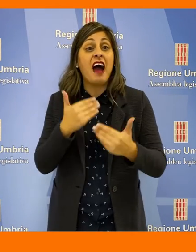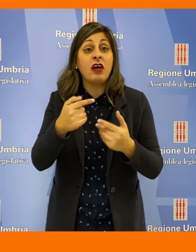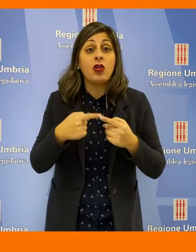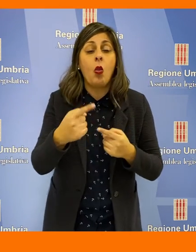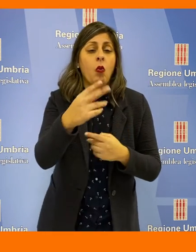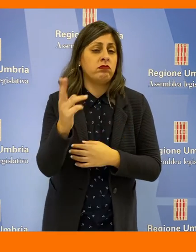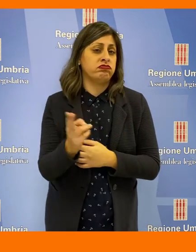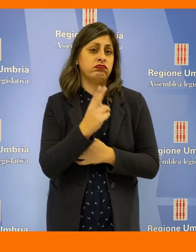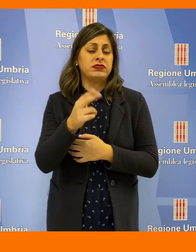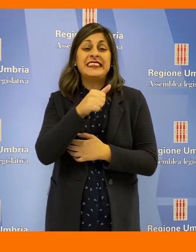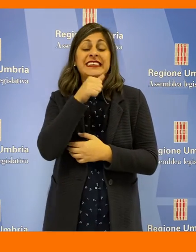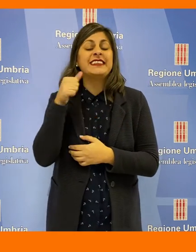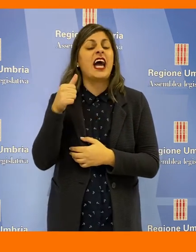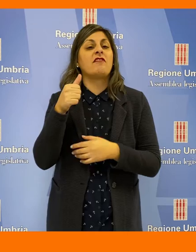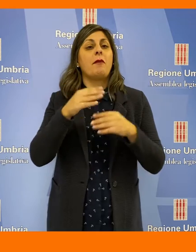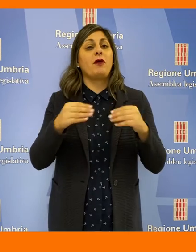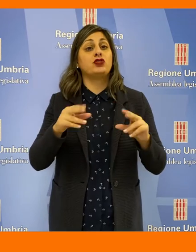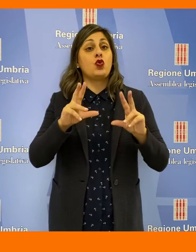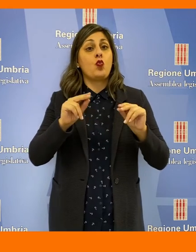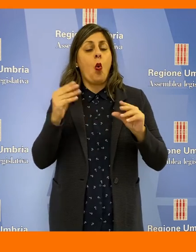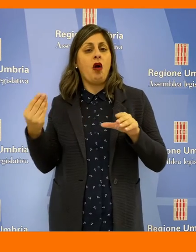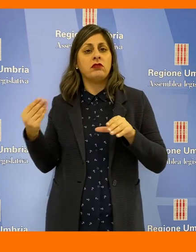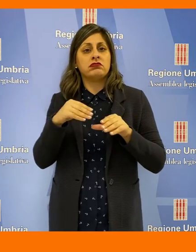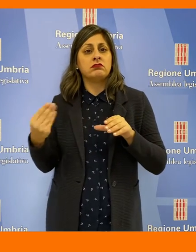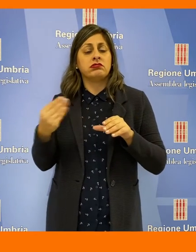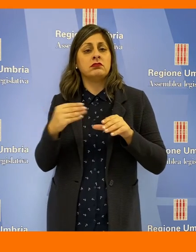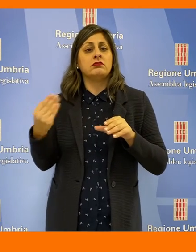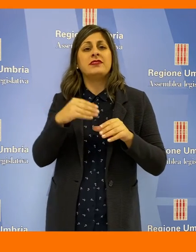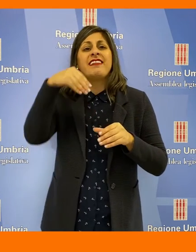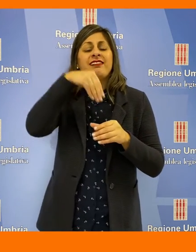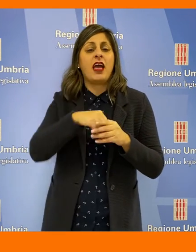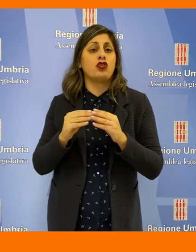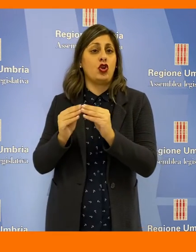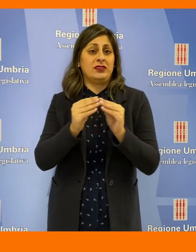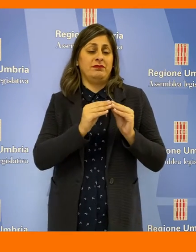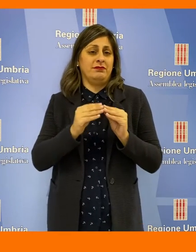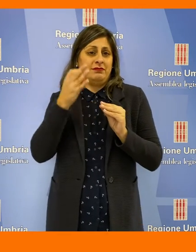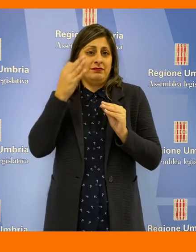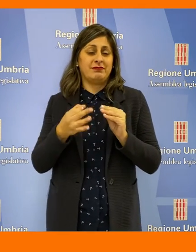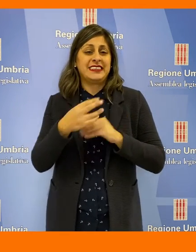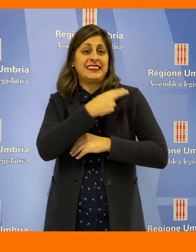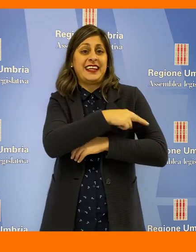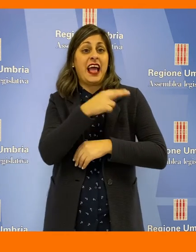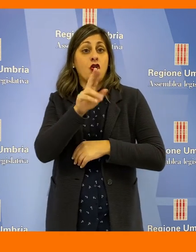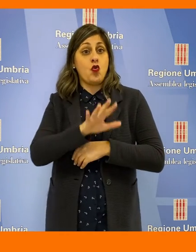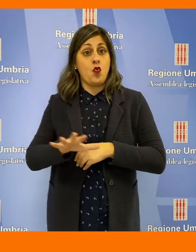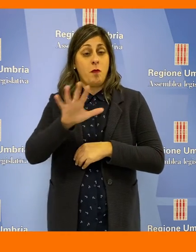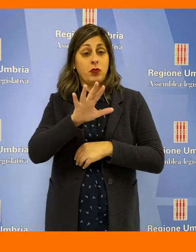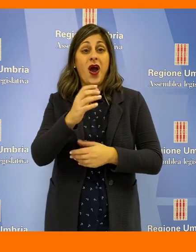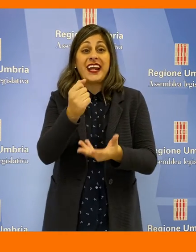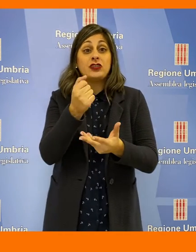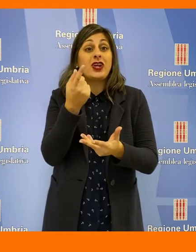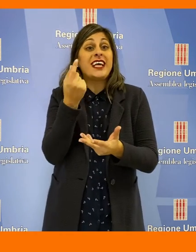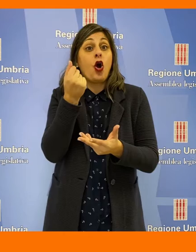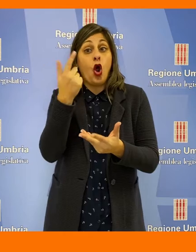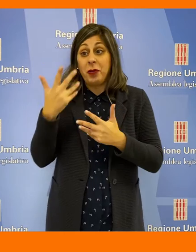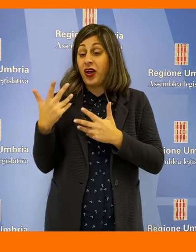lungo, serve un forte inserimento di professionisti nel servizio sanitario Umbro. Le risorse economiche per i prossimi dieci anni sono state